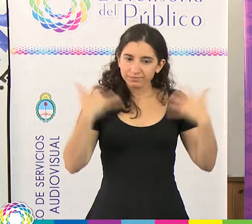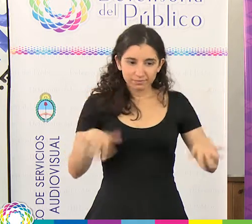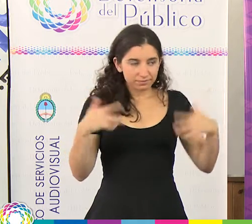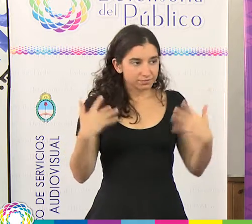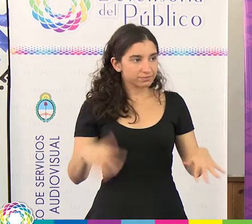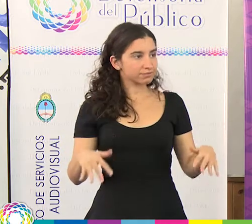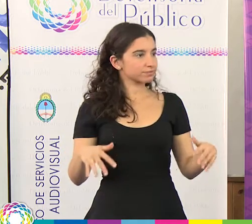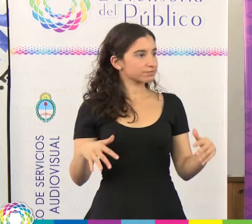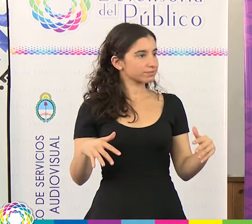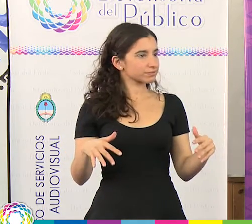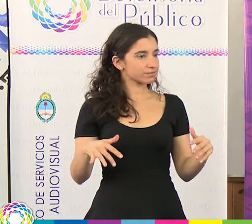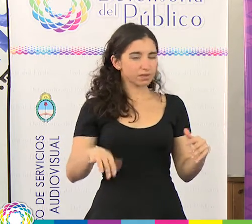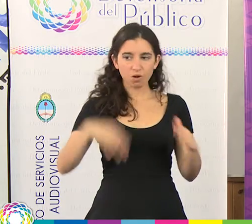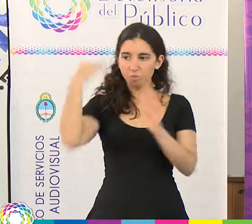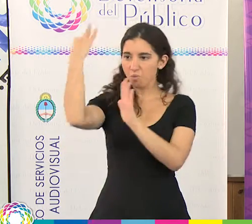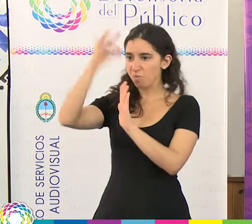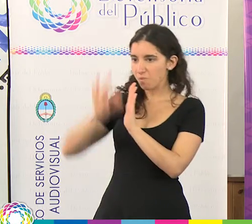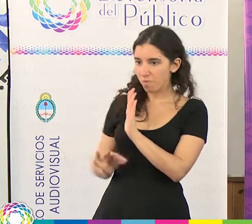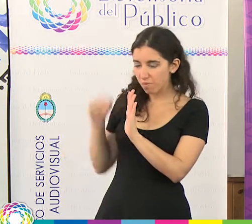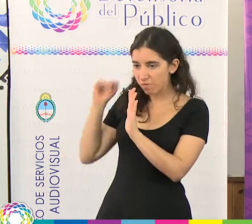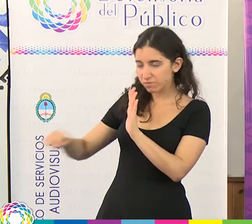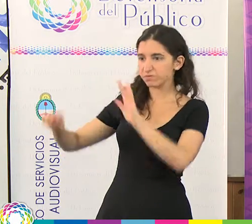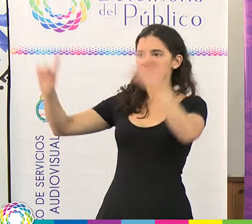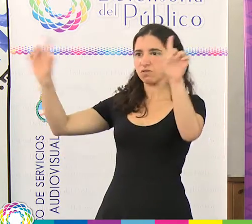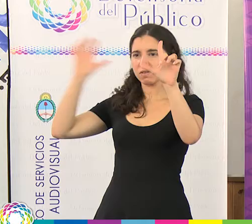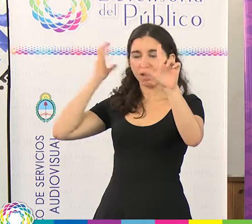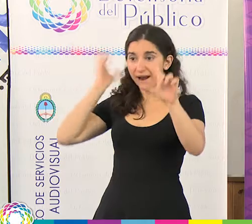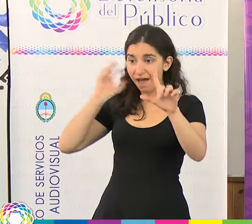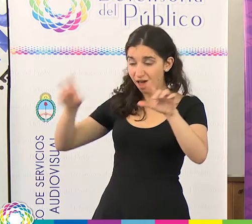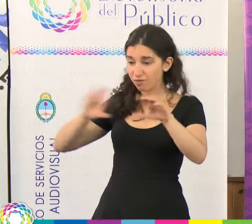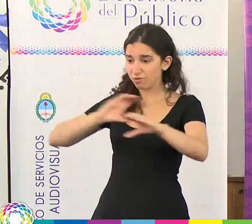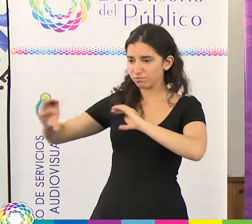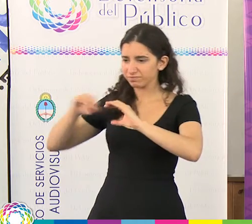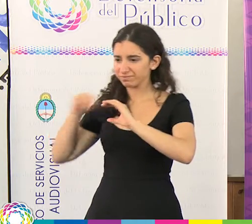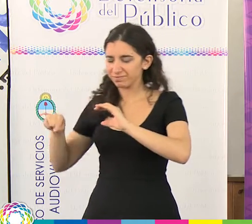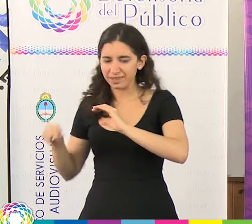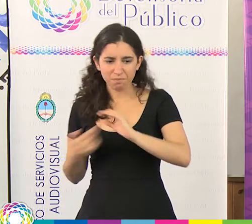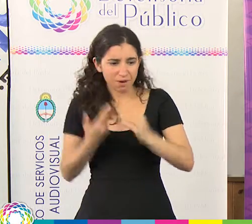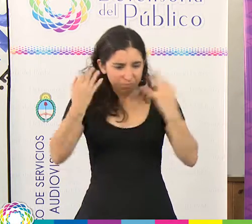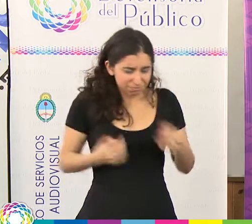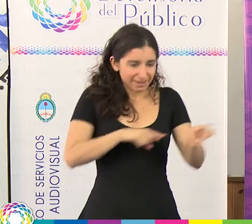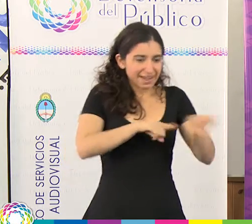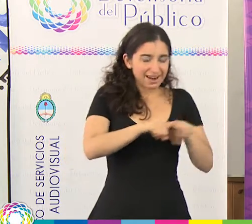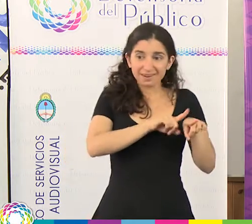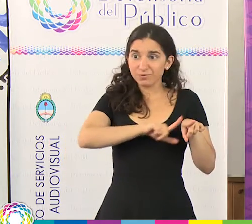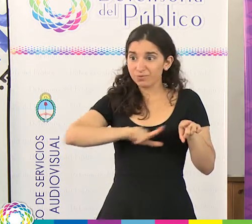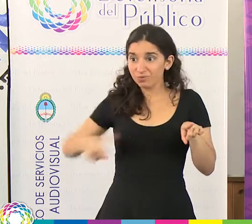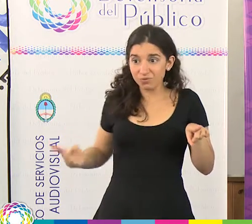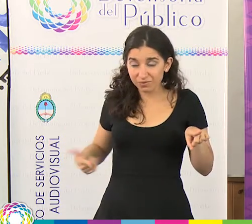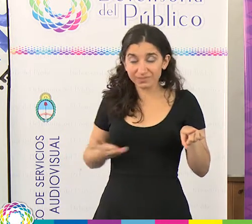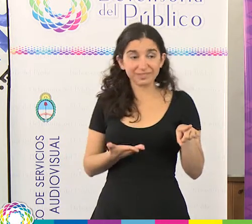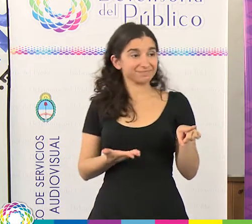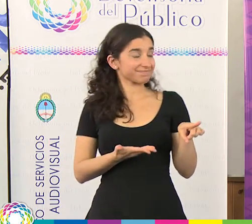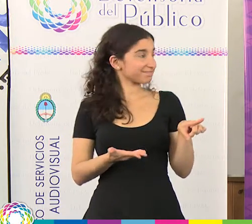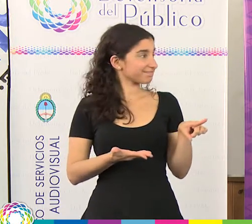con este proyecto de medio de comunicación sin tener una formación específica en comunicación. Si